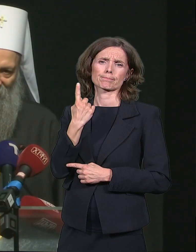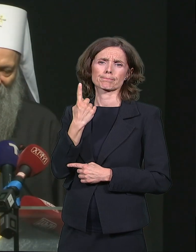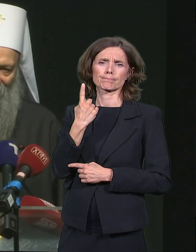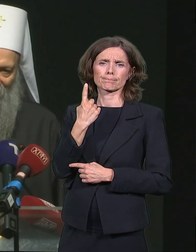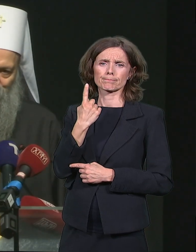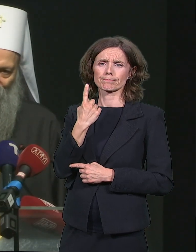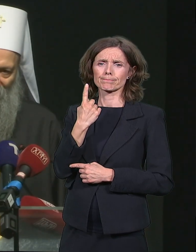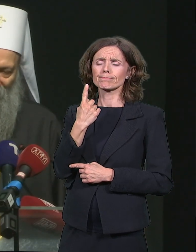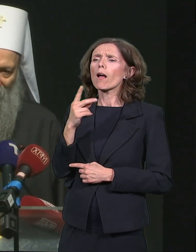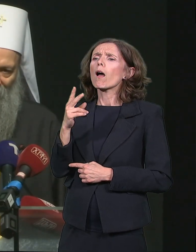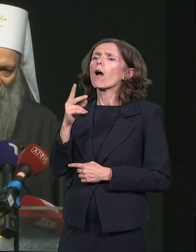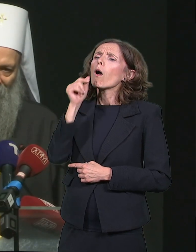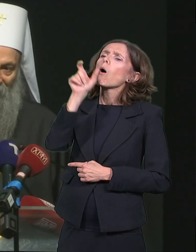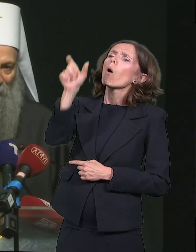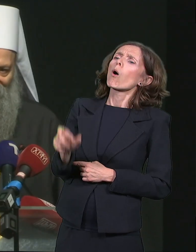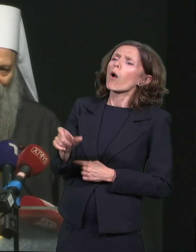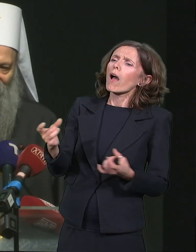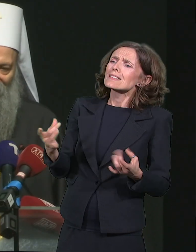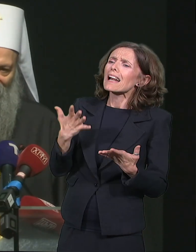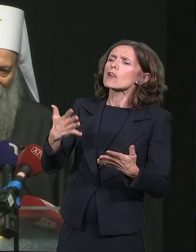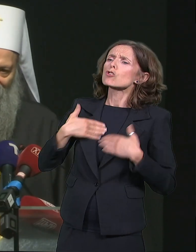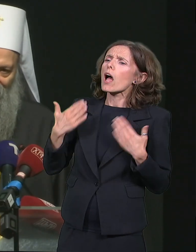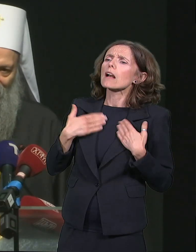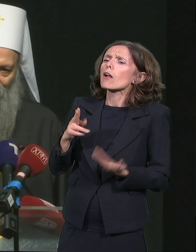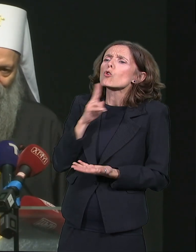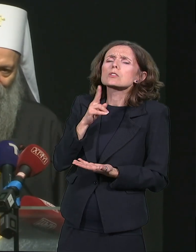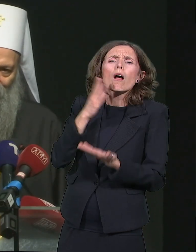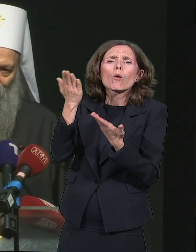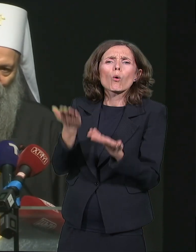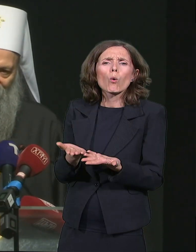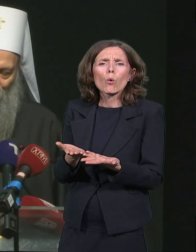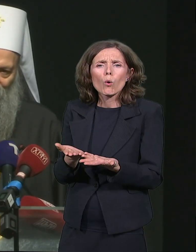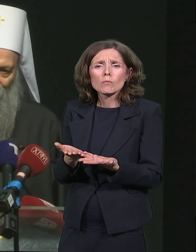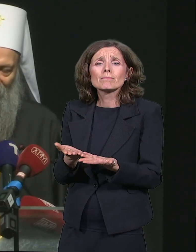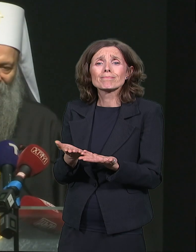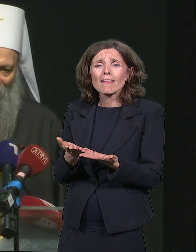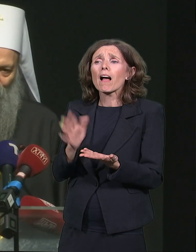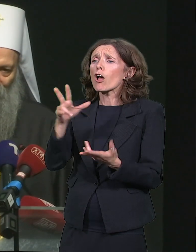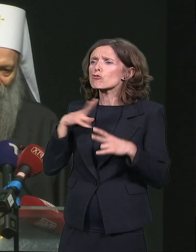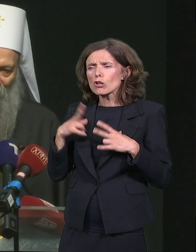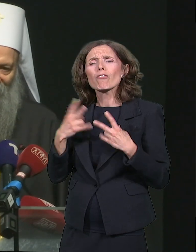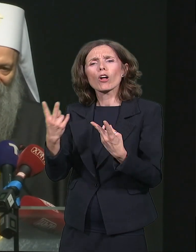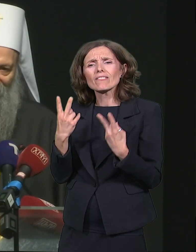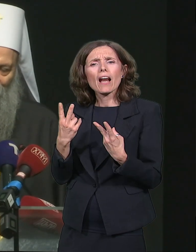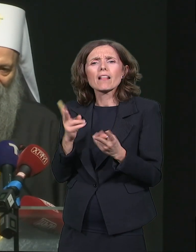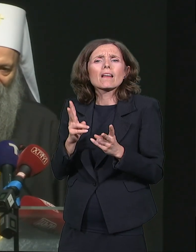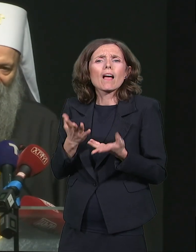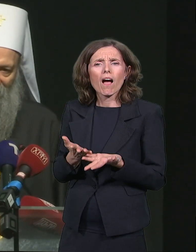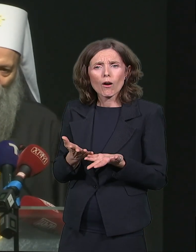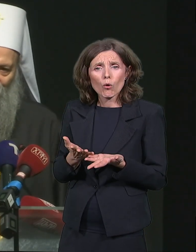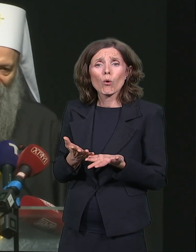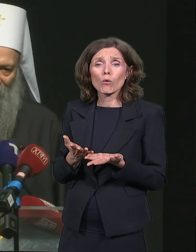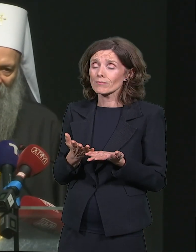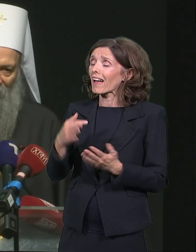Radostan je, ispunjen, ima smisla u životu i svemu što jeste, ima